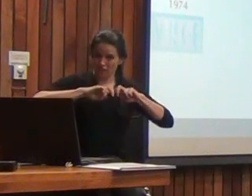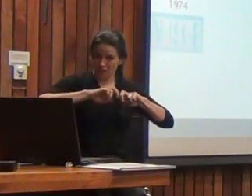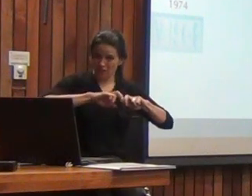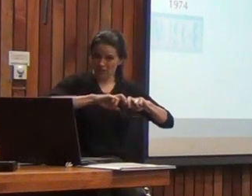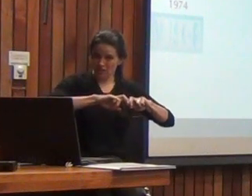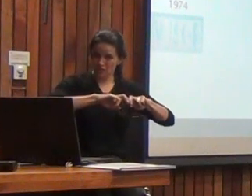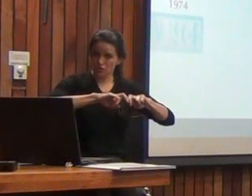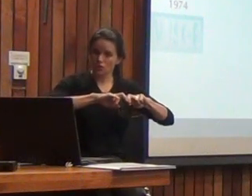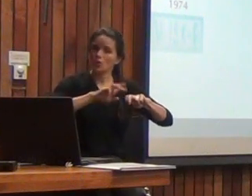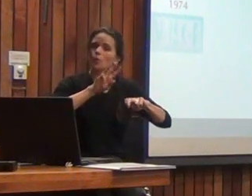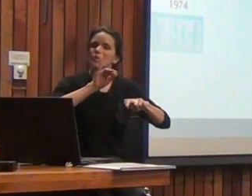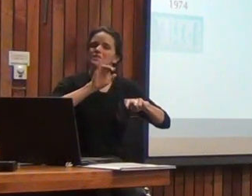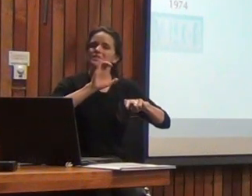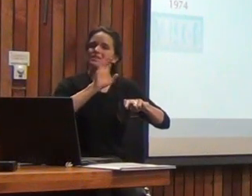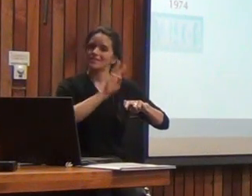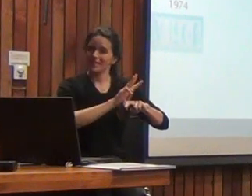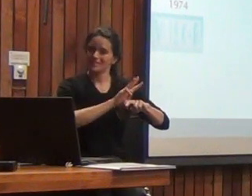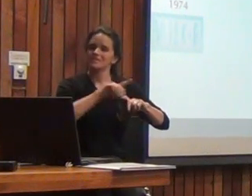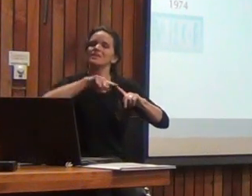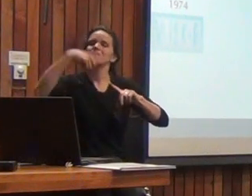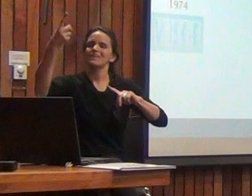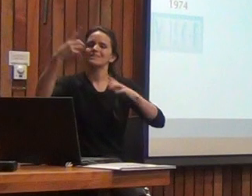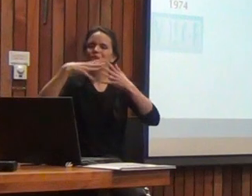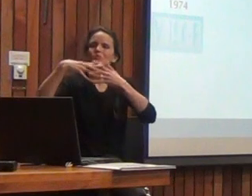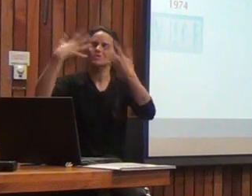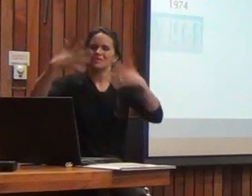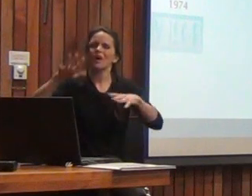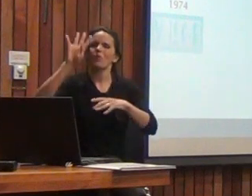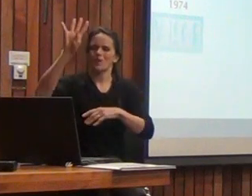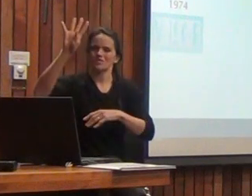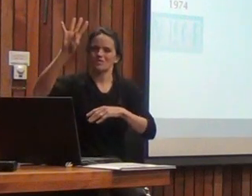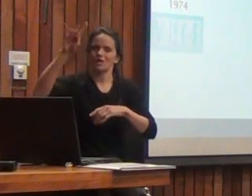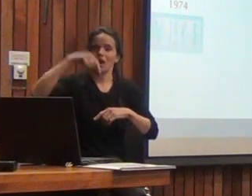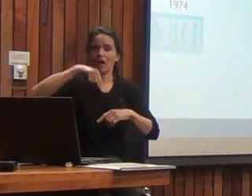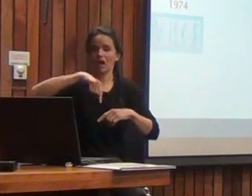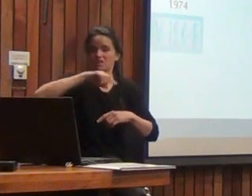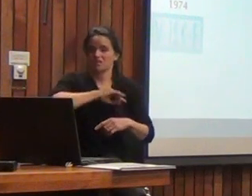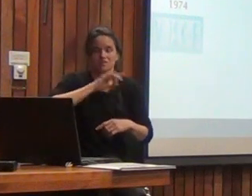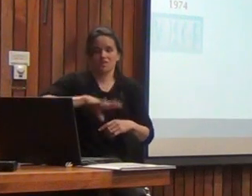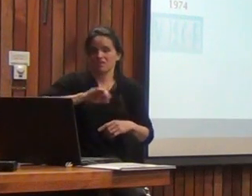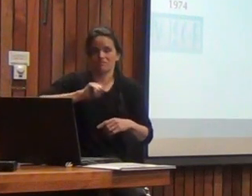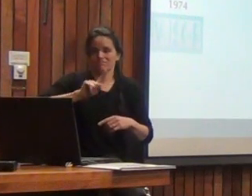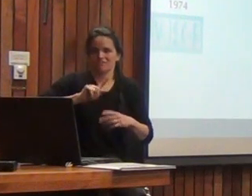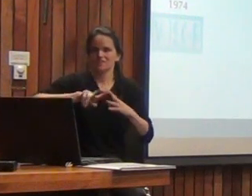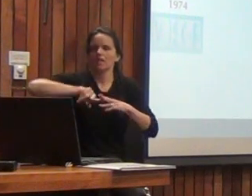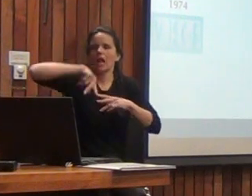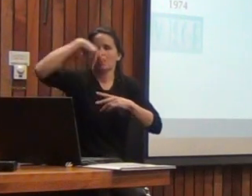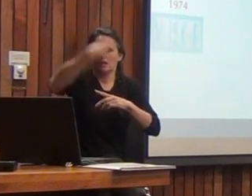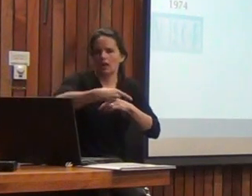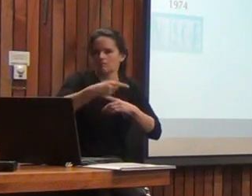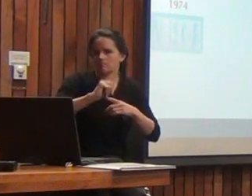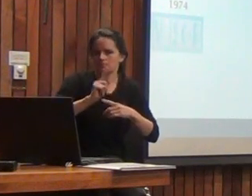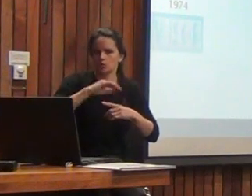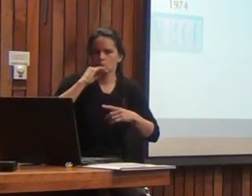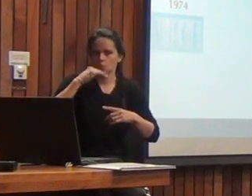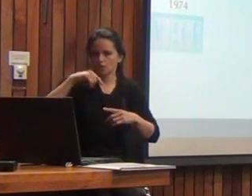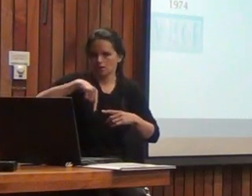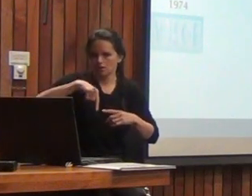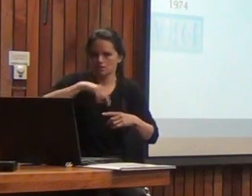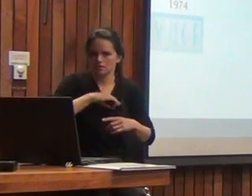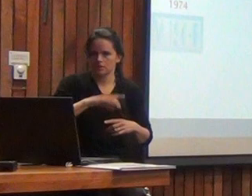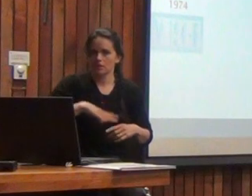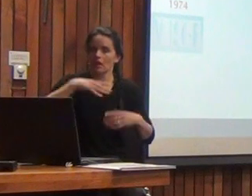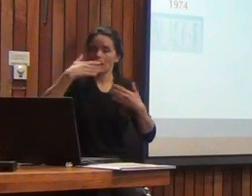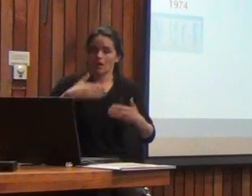con el WIS 3, ya estaba saliendo el WIS 4. Y por eso nos saltamos esa versión en Chile. Hoy día